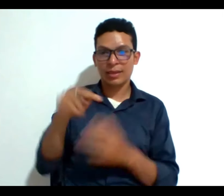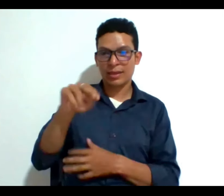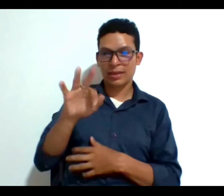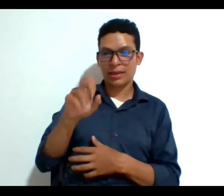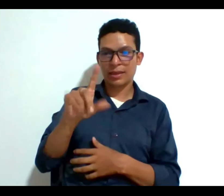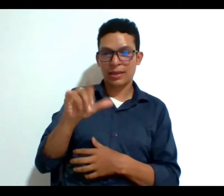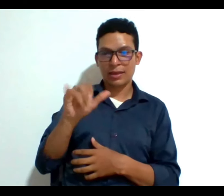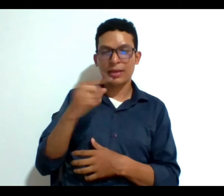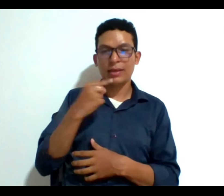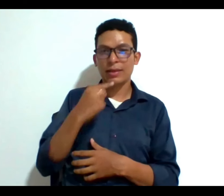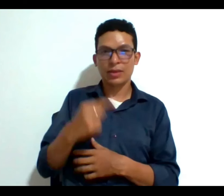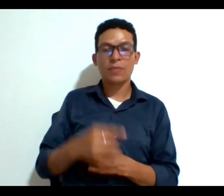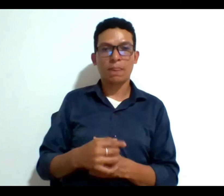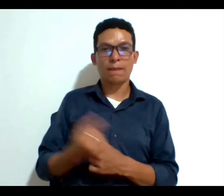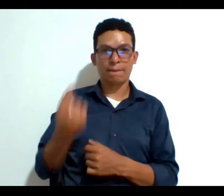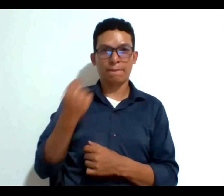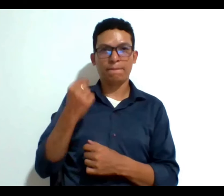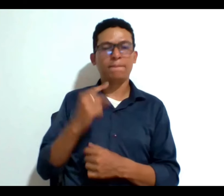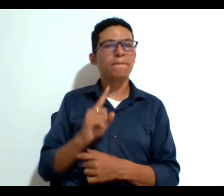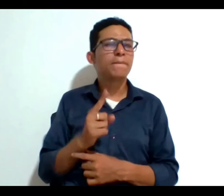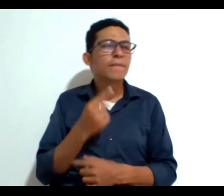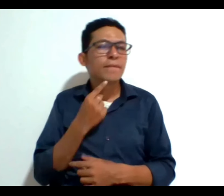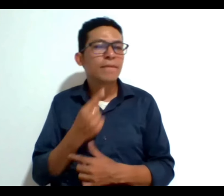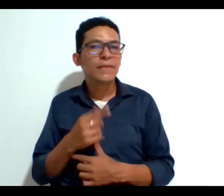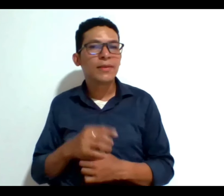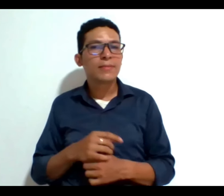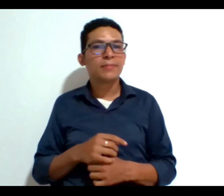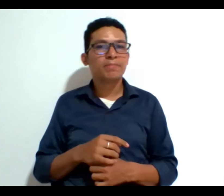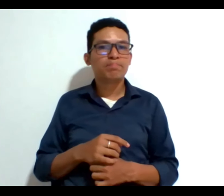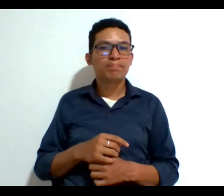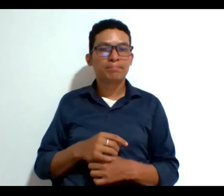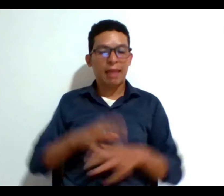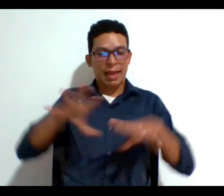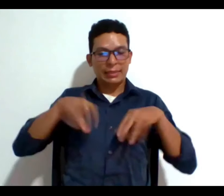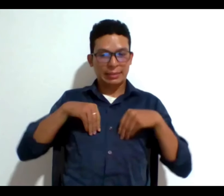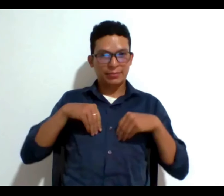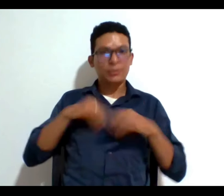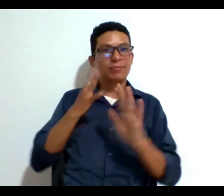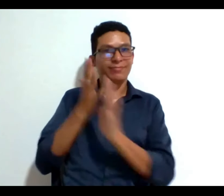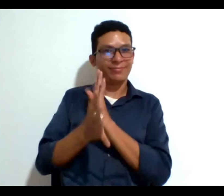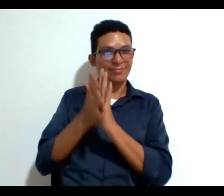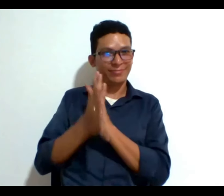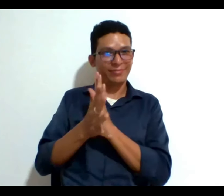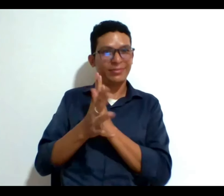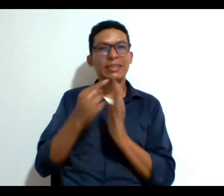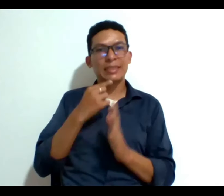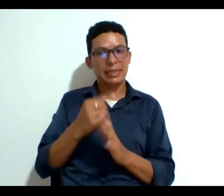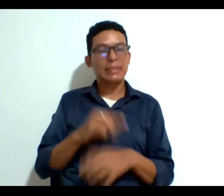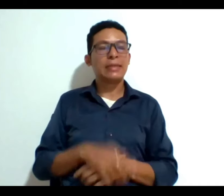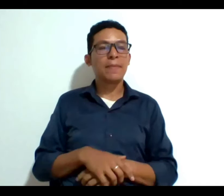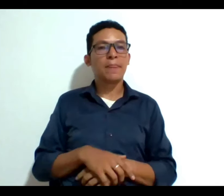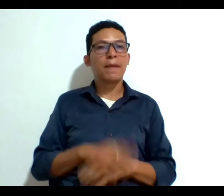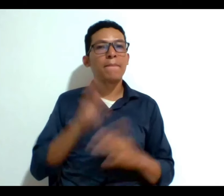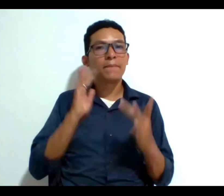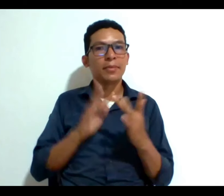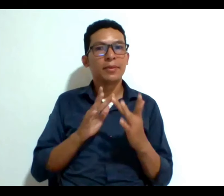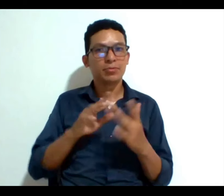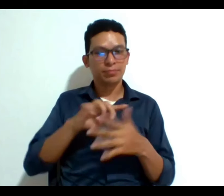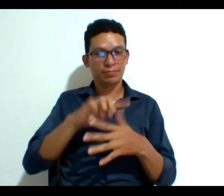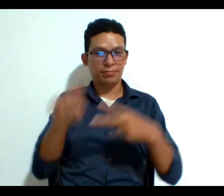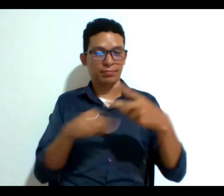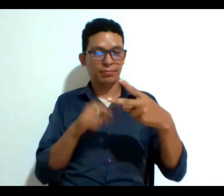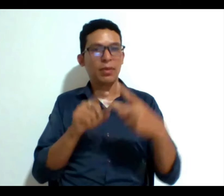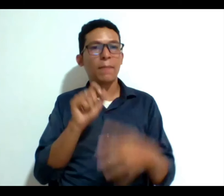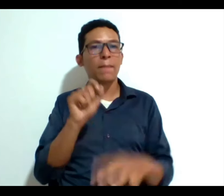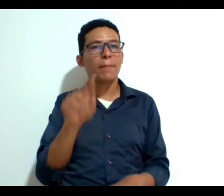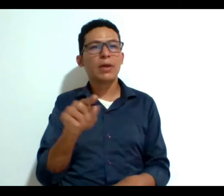precisamente mencionó sobre el consentimiento informado precisamente porque se relaciona con nuestra siguiente pregunta que tiene que